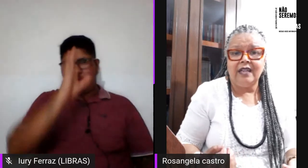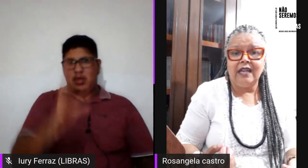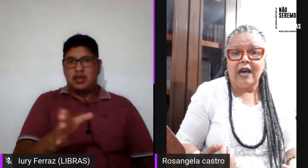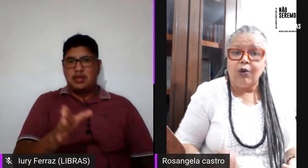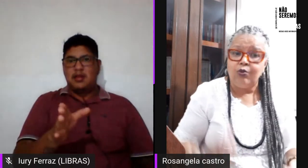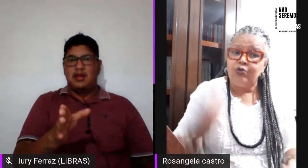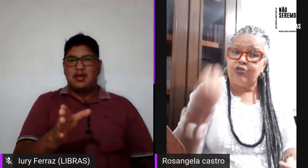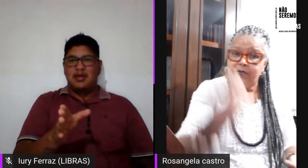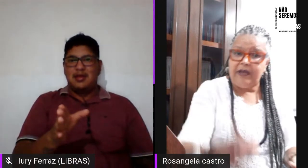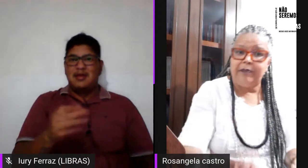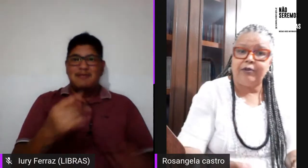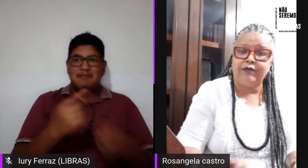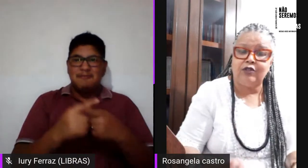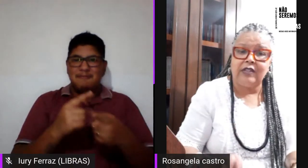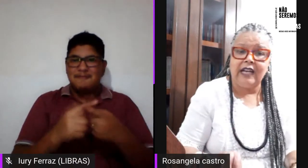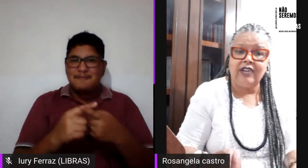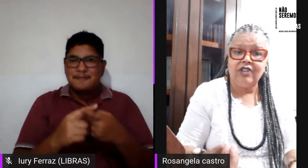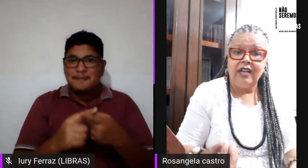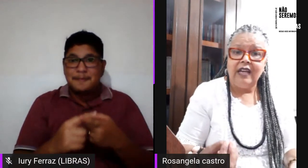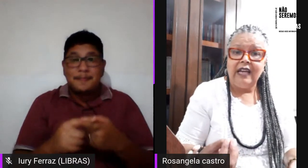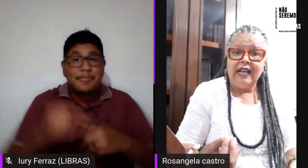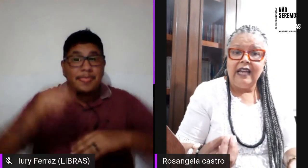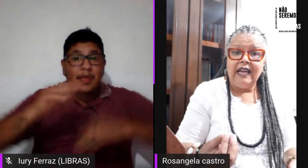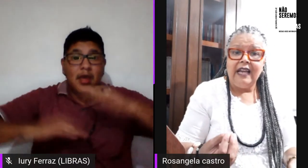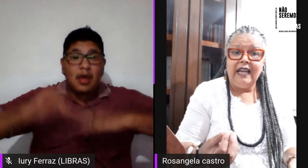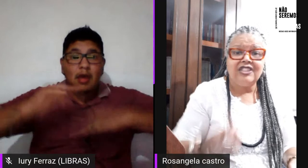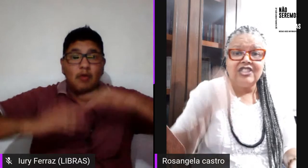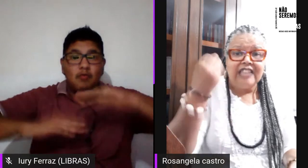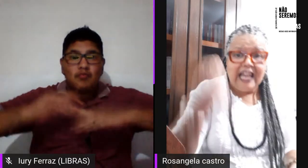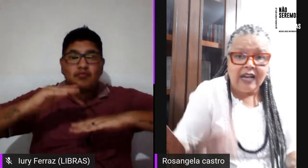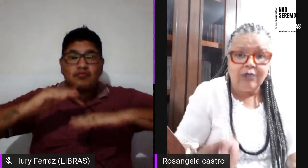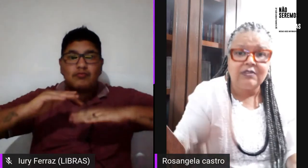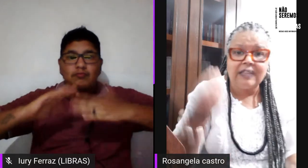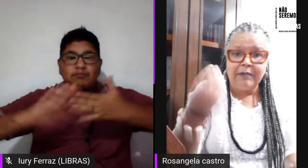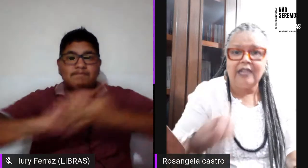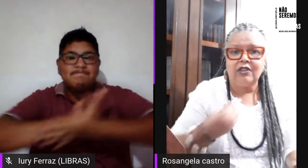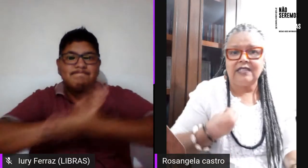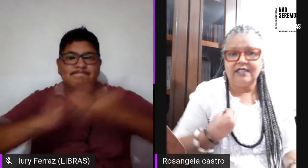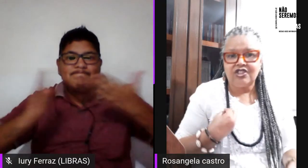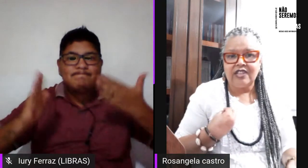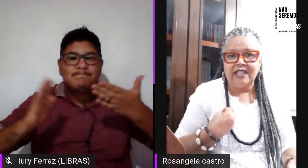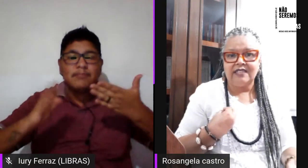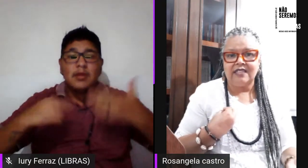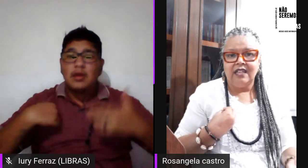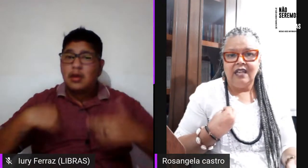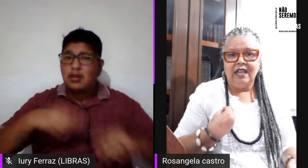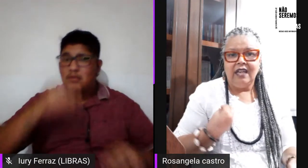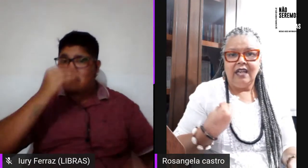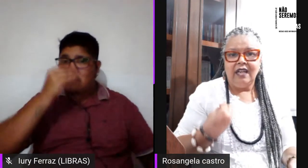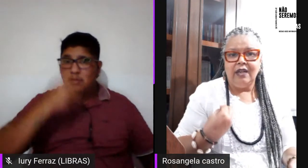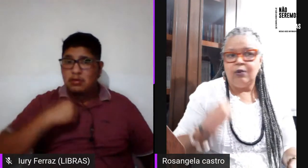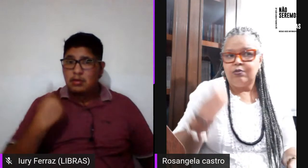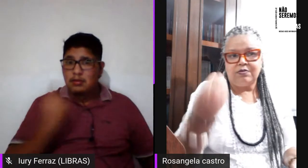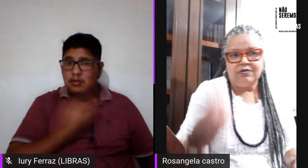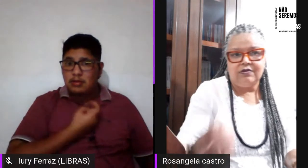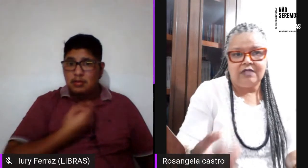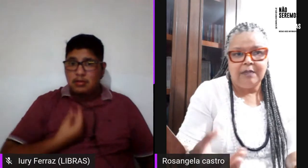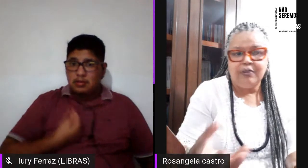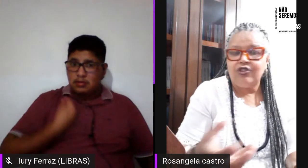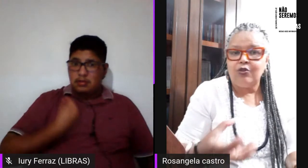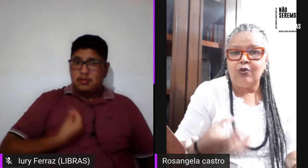alguns profissionais eles negam saber a nossa existência eu